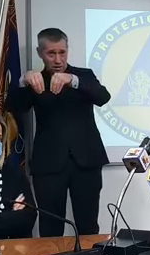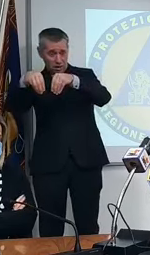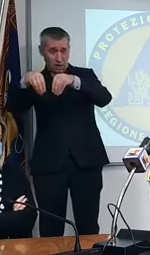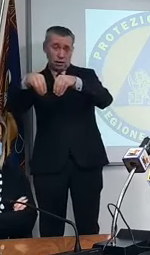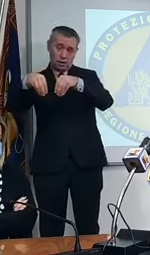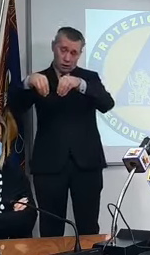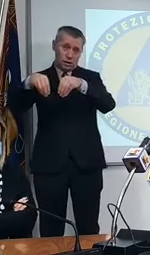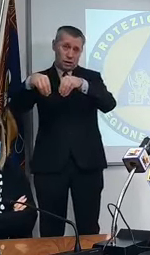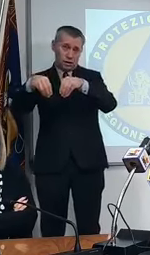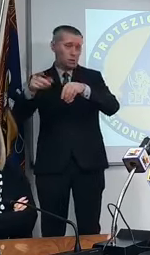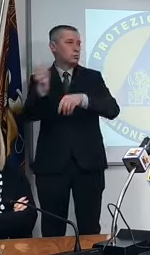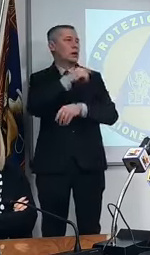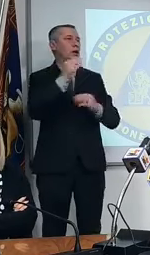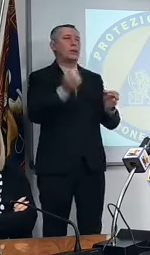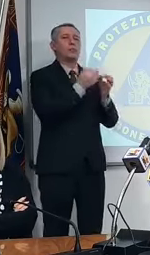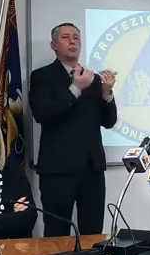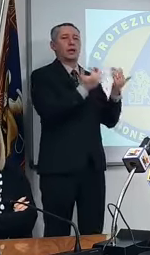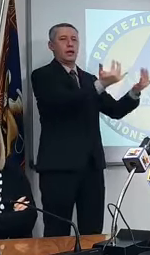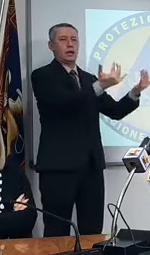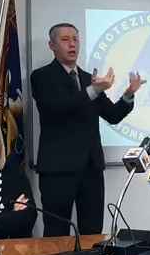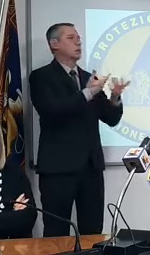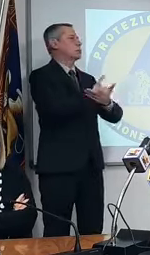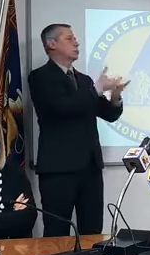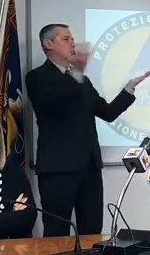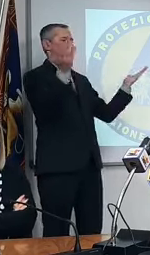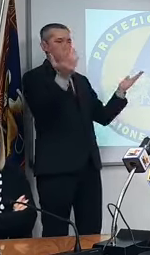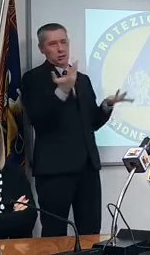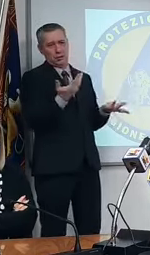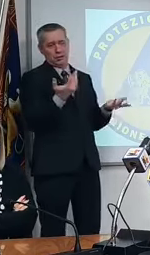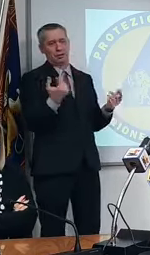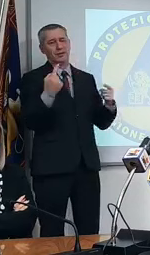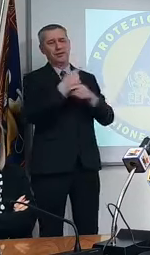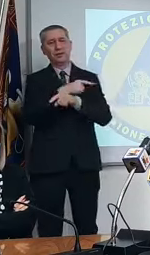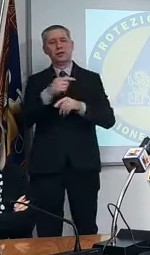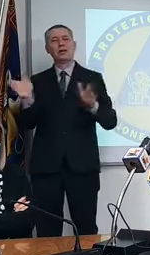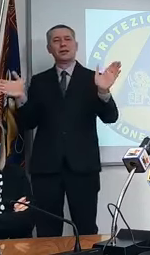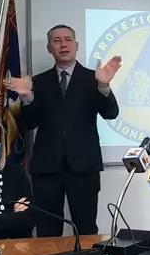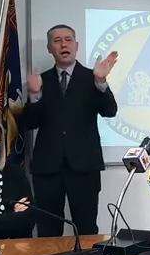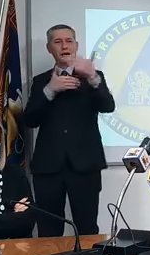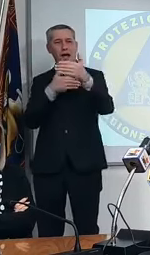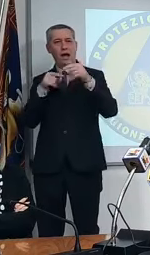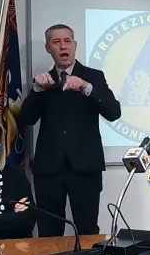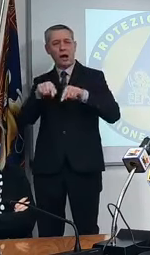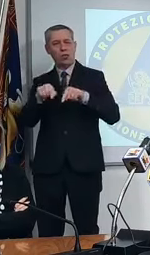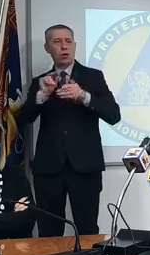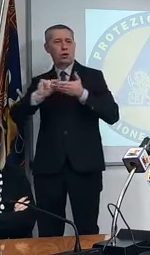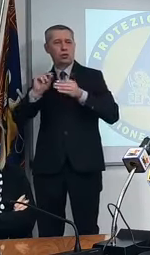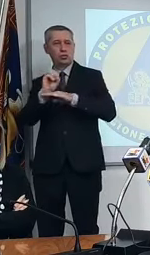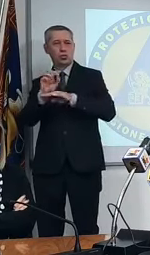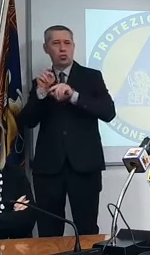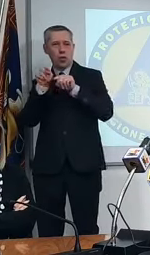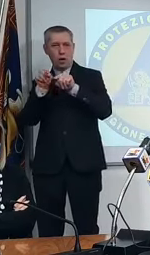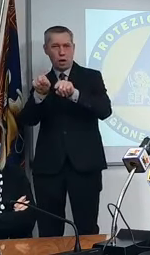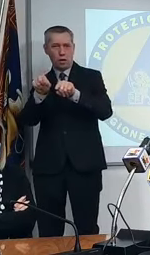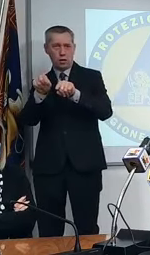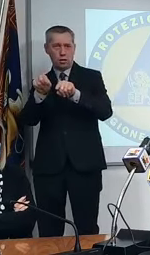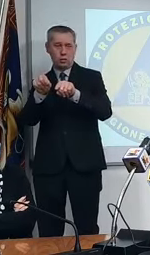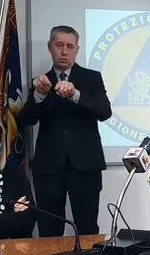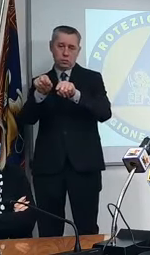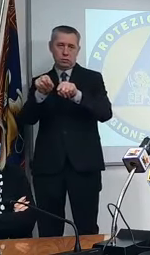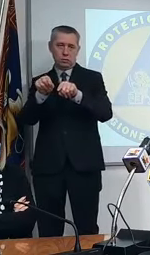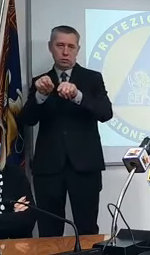boh perché stiamo parlando di un virus dopodiché gli scienziati devono mettersi d'accordo con gli scienziati perché io